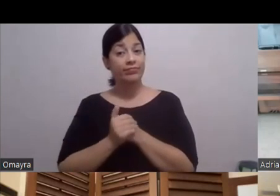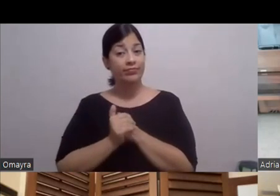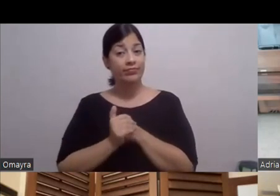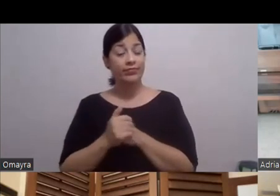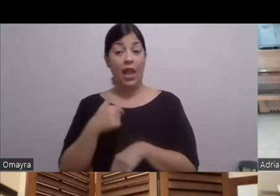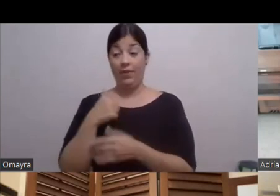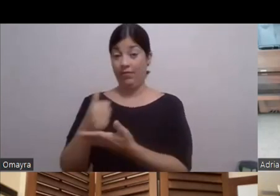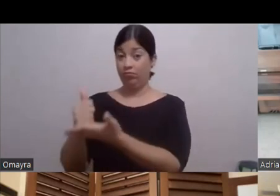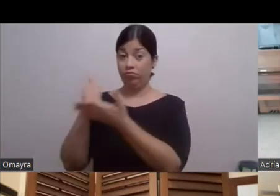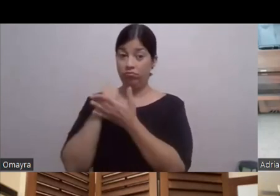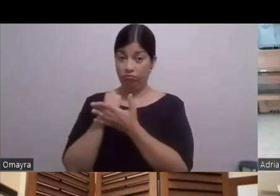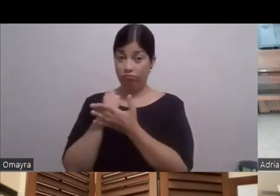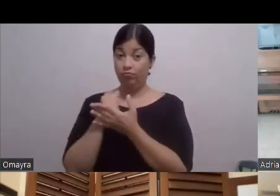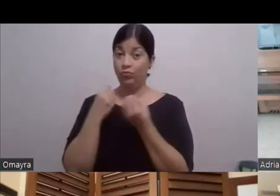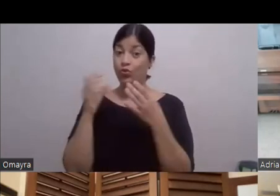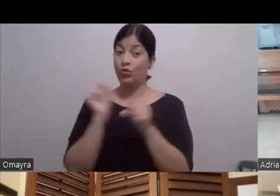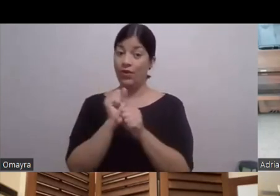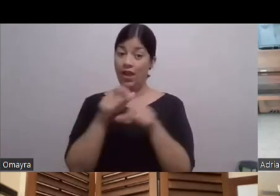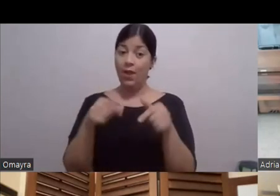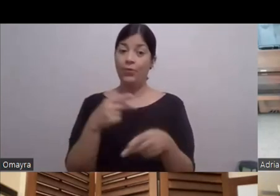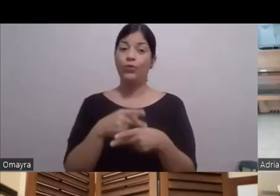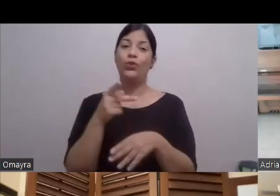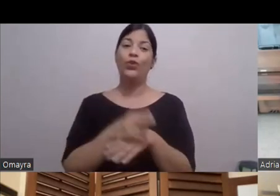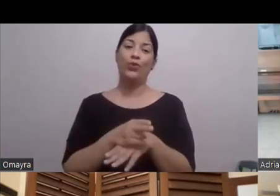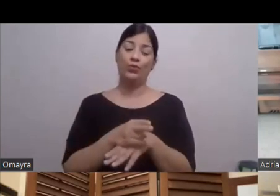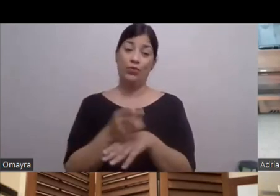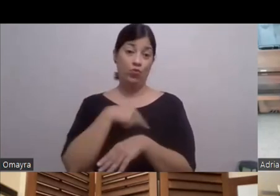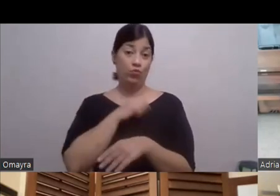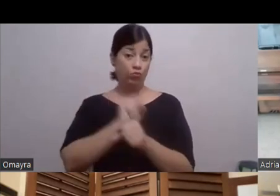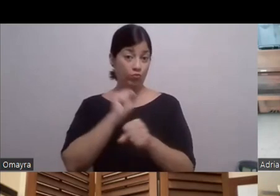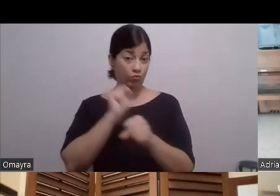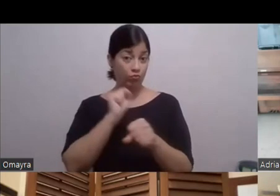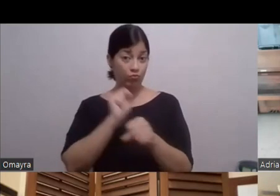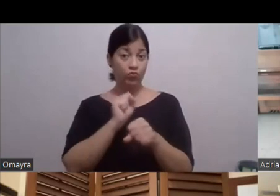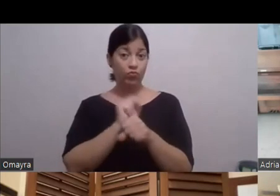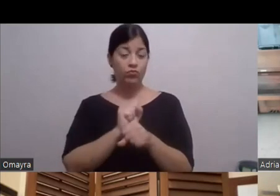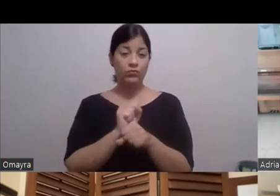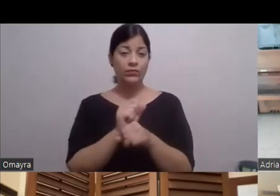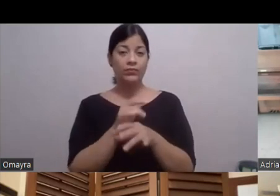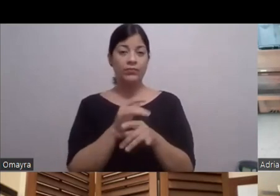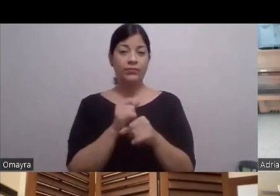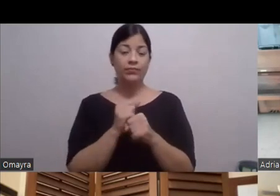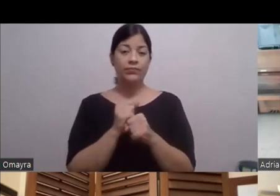Trabajar en Puerto Rico Porque nosotros Trabajamos Este Digo Cuando yo trabajaba En Puerto Rico